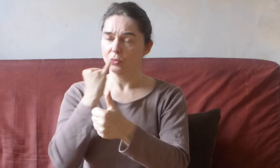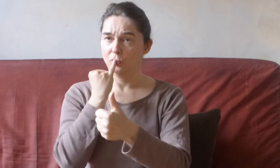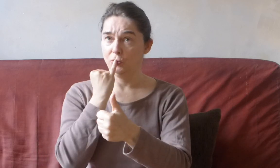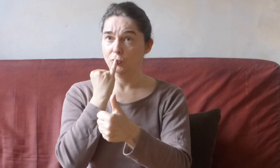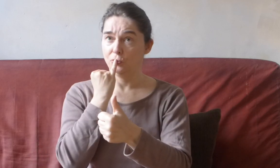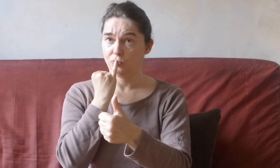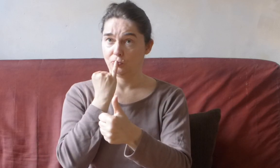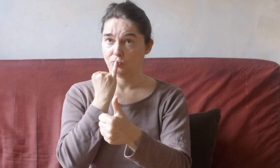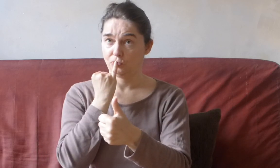Bouuuu. Piuuuu.